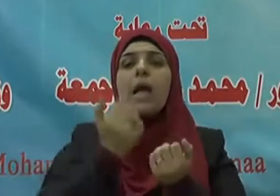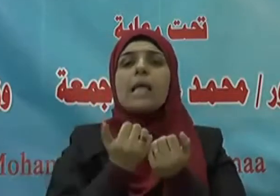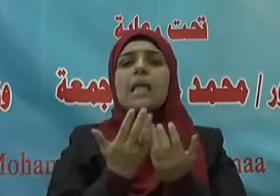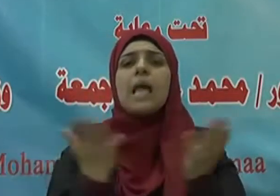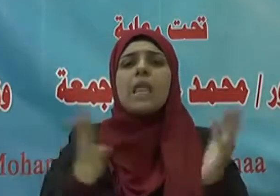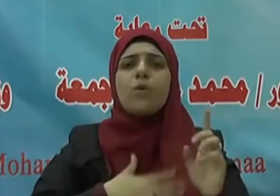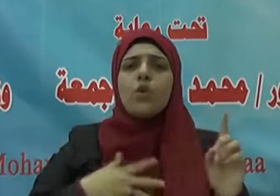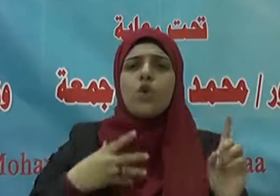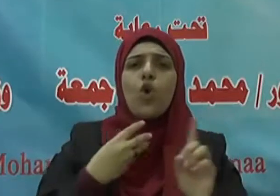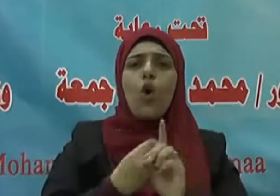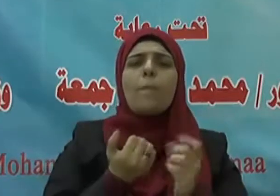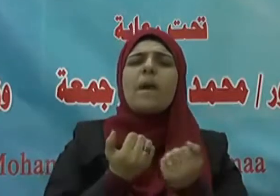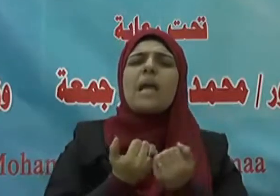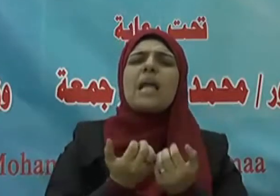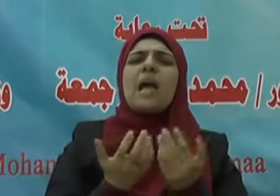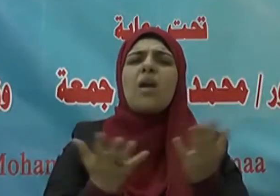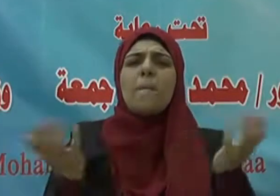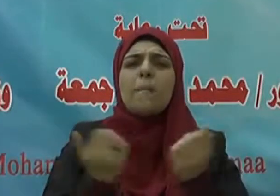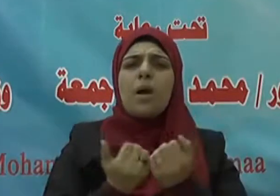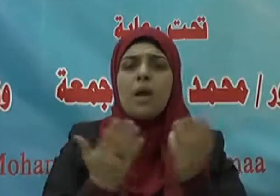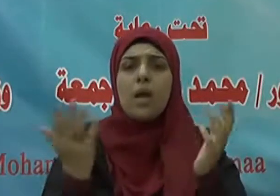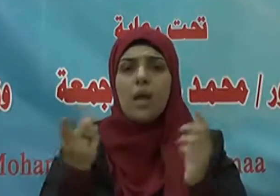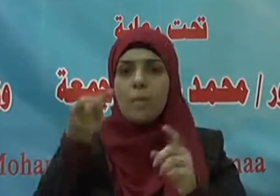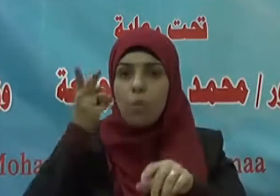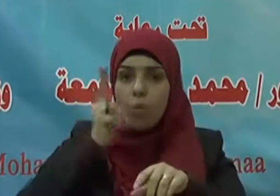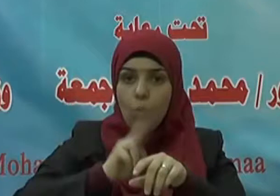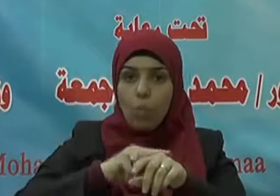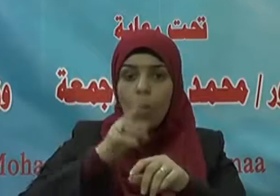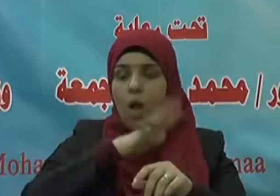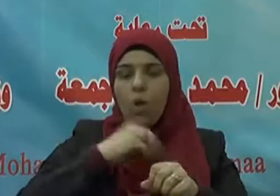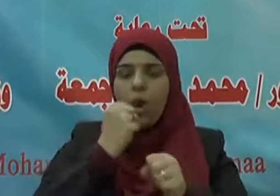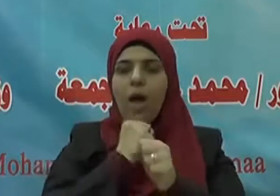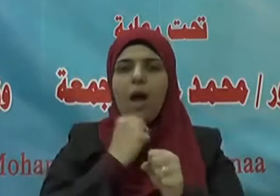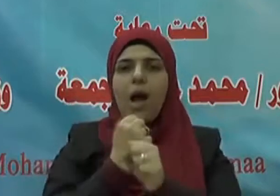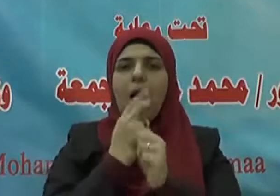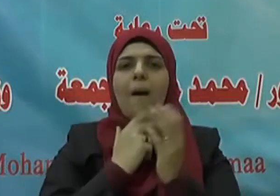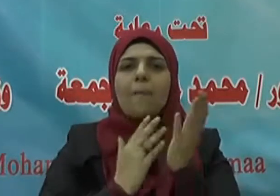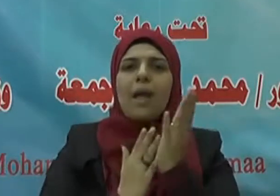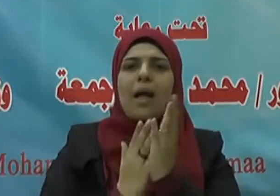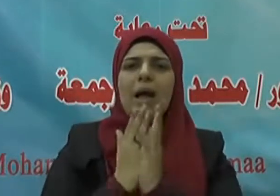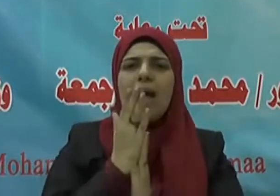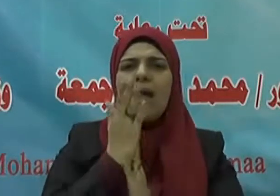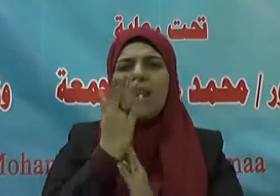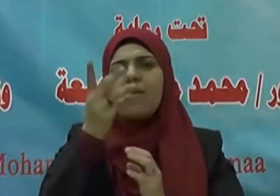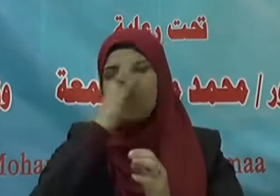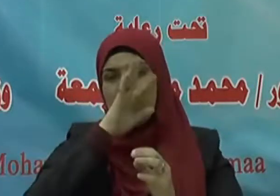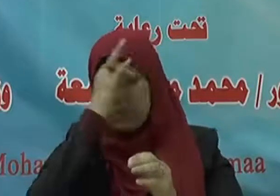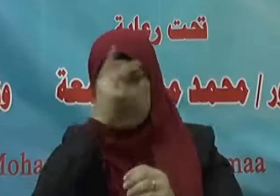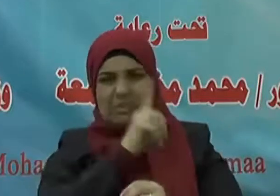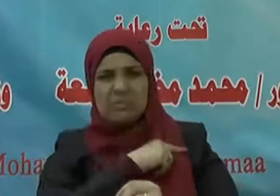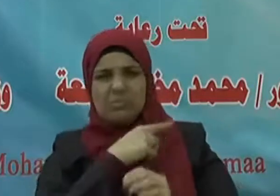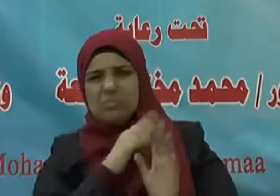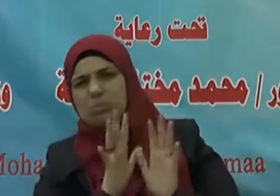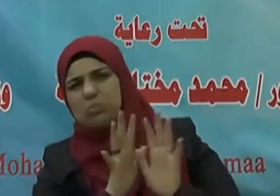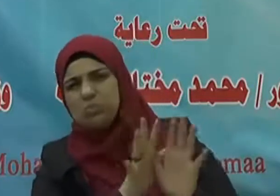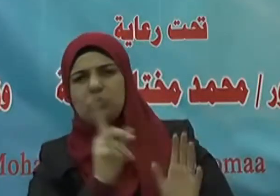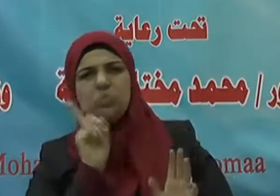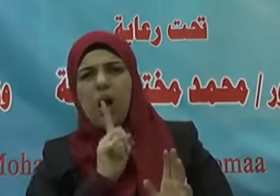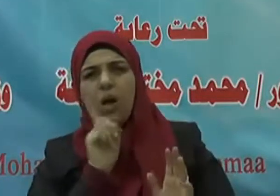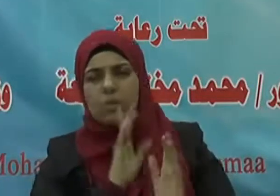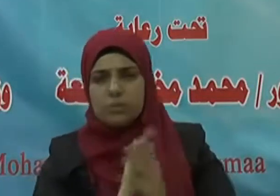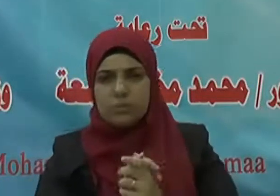الله كريم يحب الكرم ومعالي الأخلاق ويبغض سفسافها